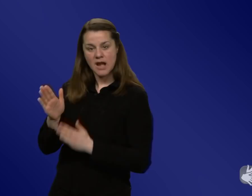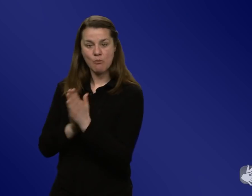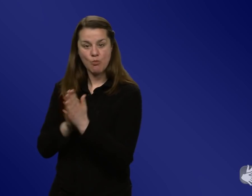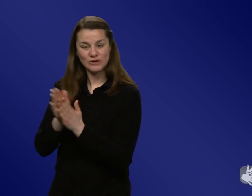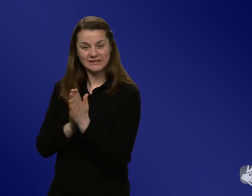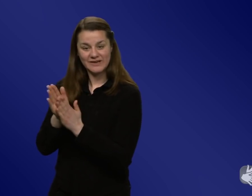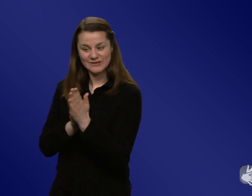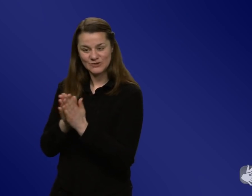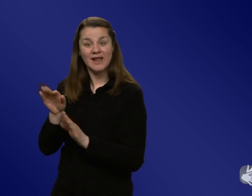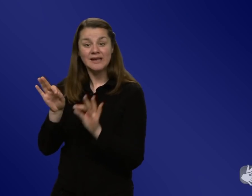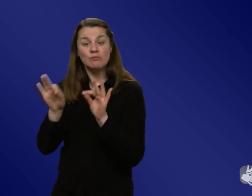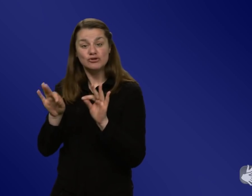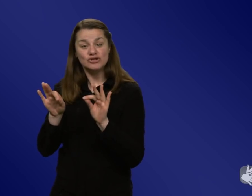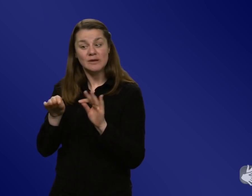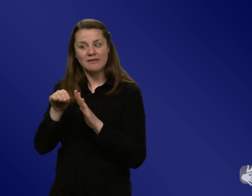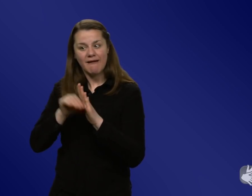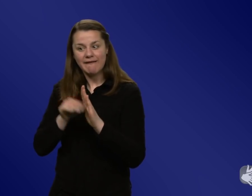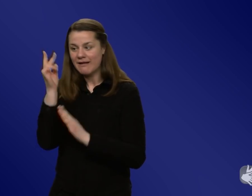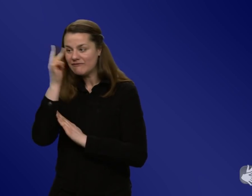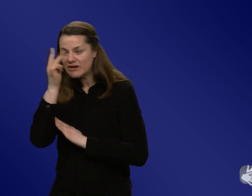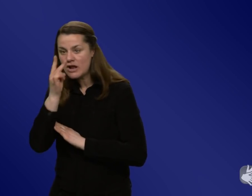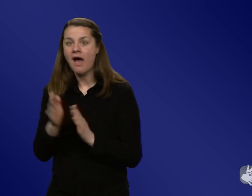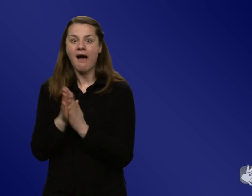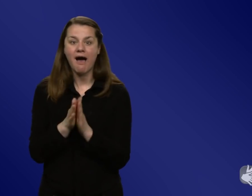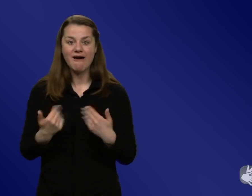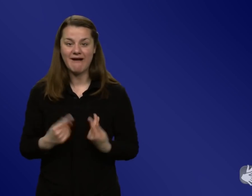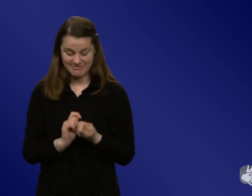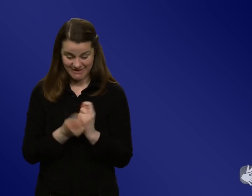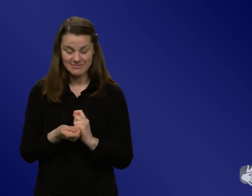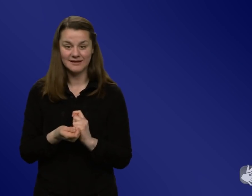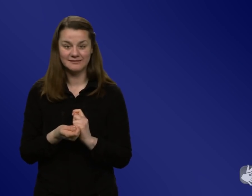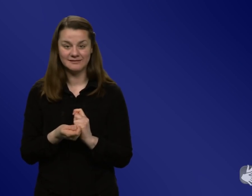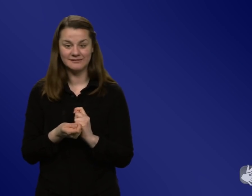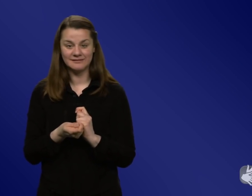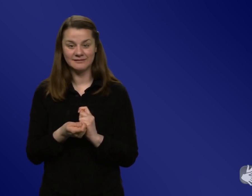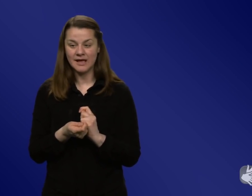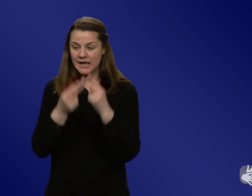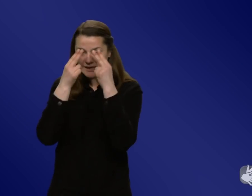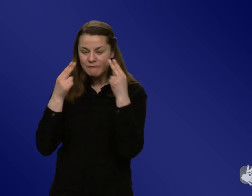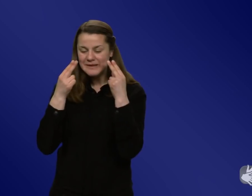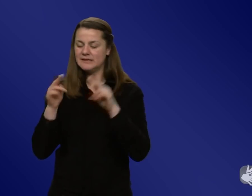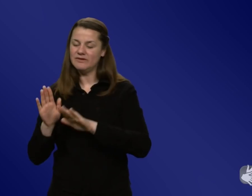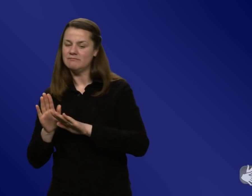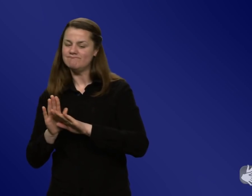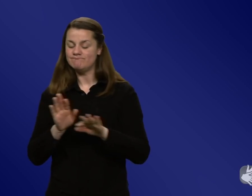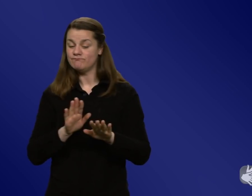dann was und sind dann vielleicht motiviert, was zu verändern. Und ich kann die nicht so blind irgendwo hinführen. Und das ist eine